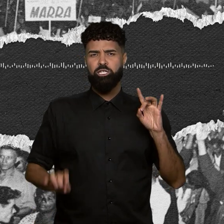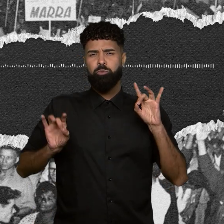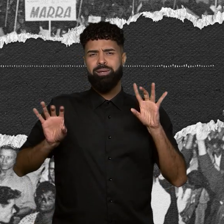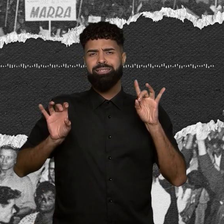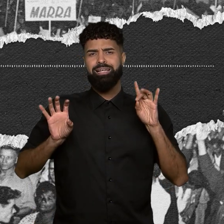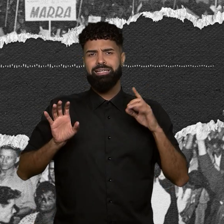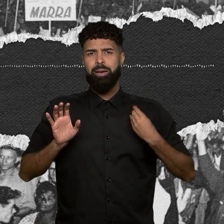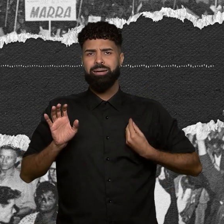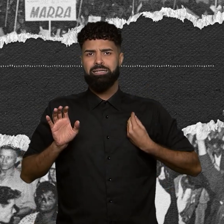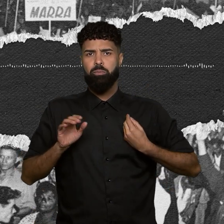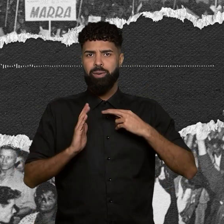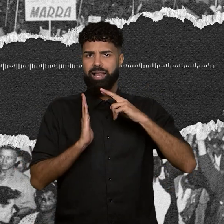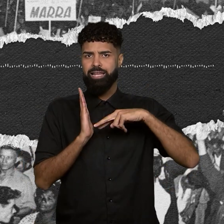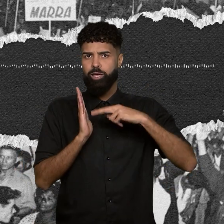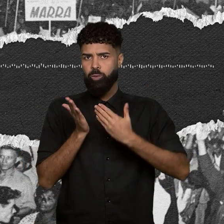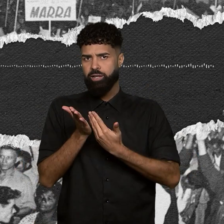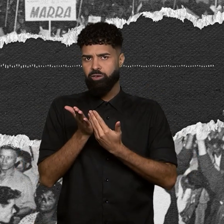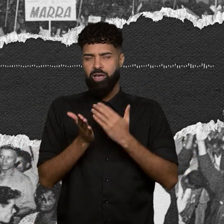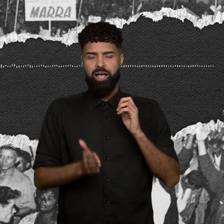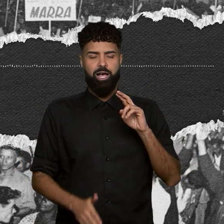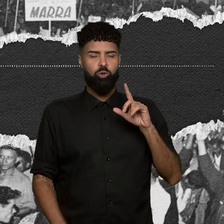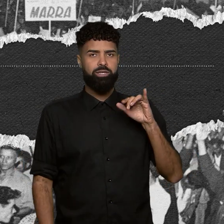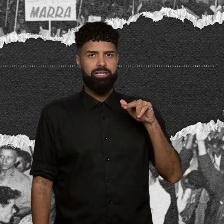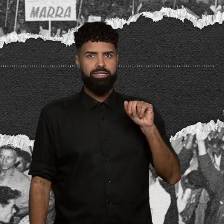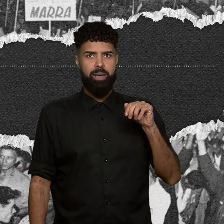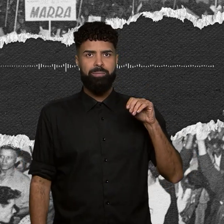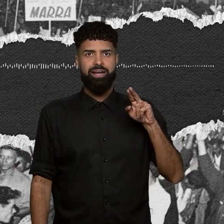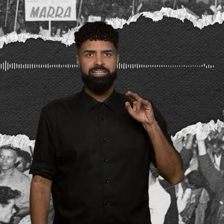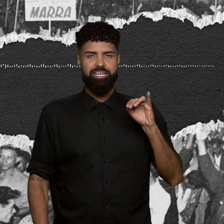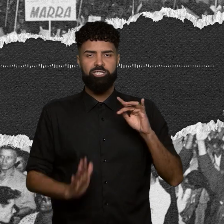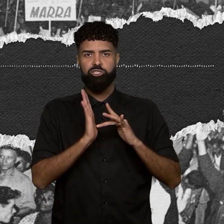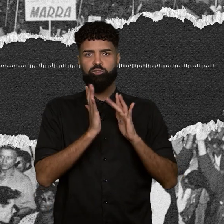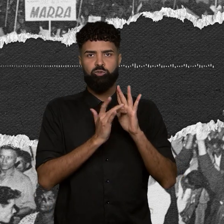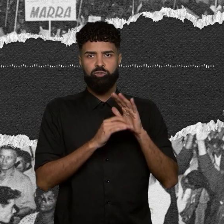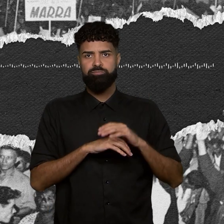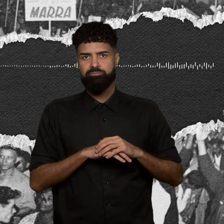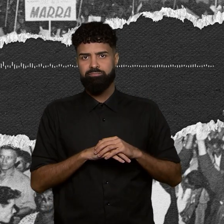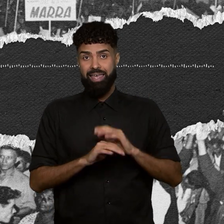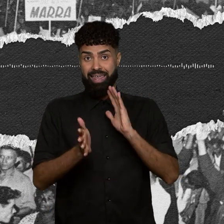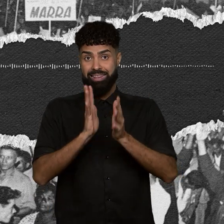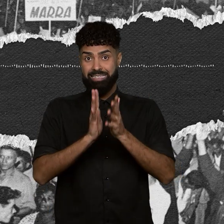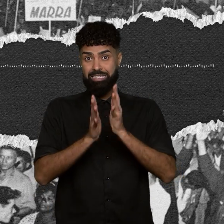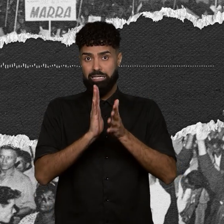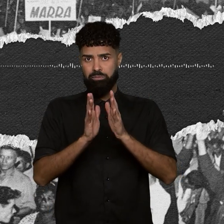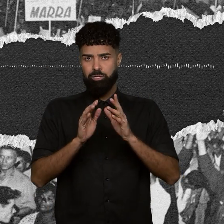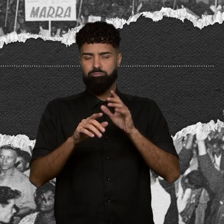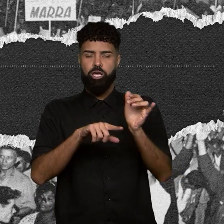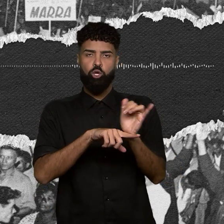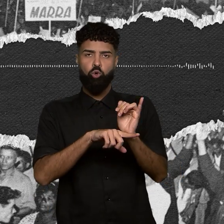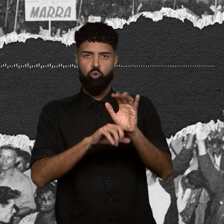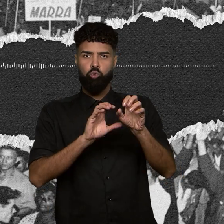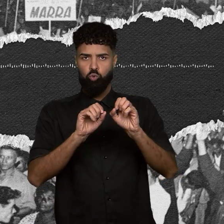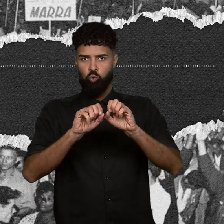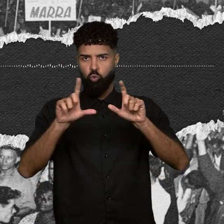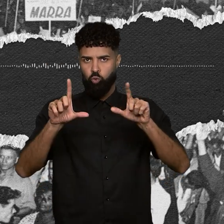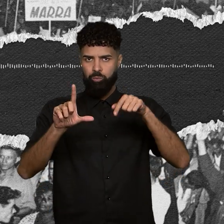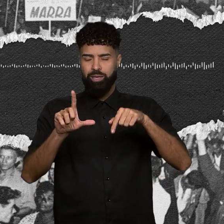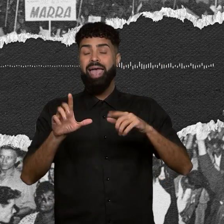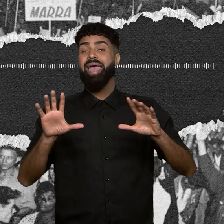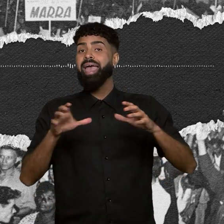ler os trechos do livro da Carolina Maria de Jesus. A versão do episódio em libras divulgada no YouTube é feita pela equipe da EBC.